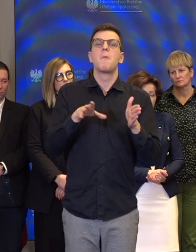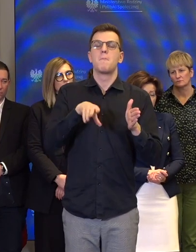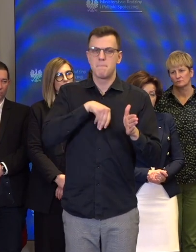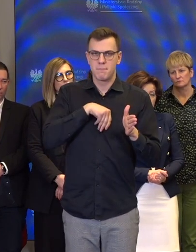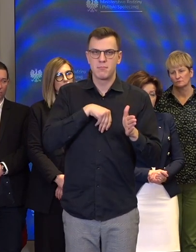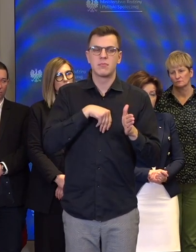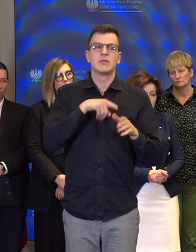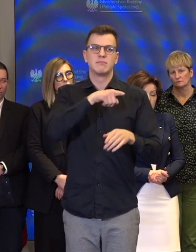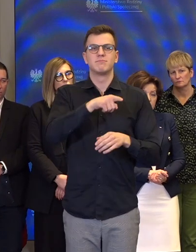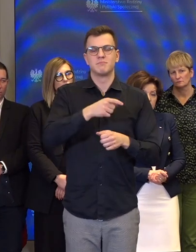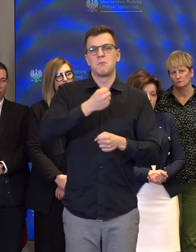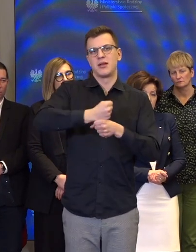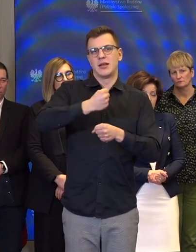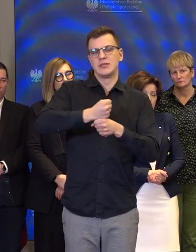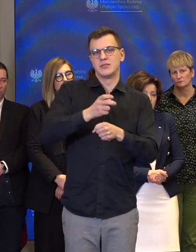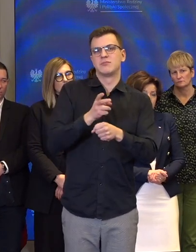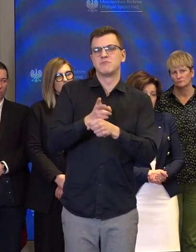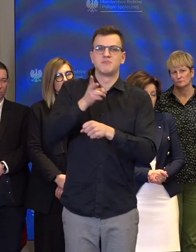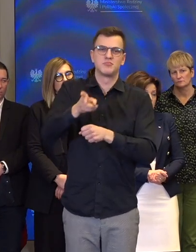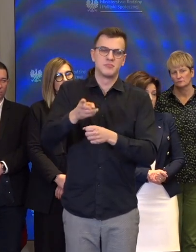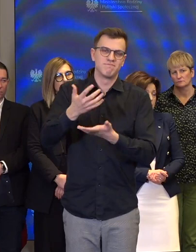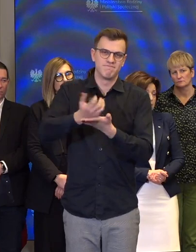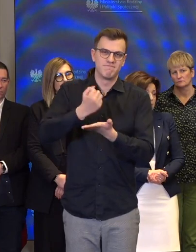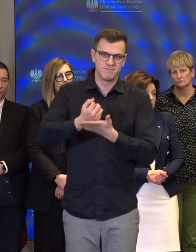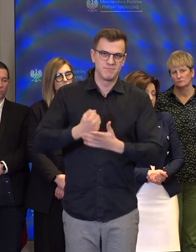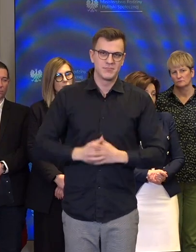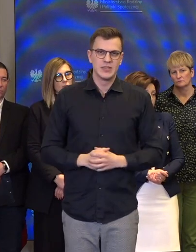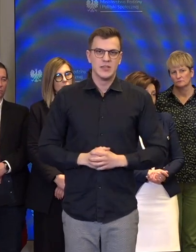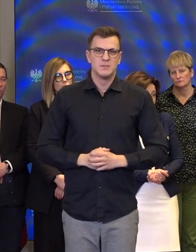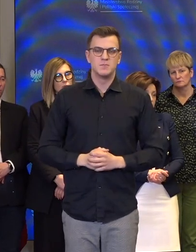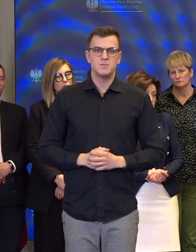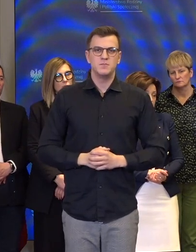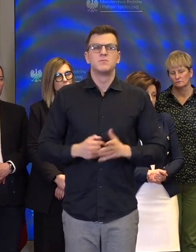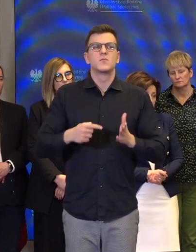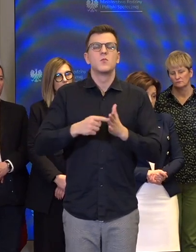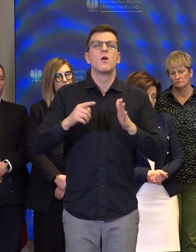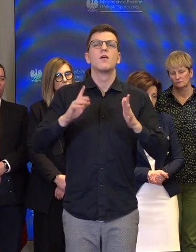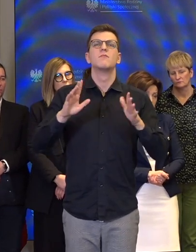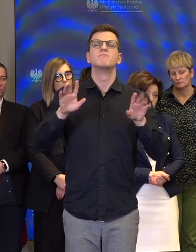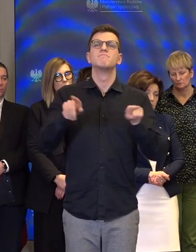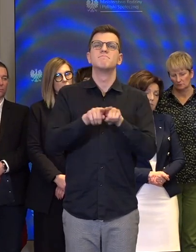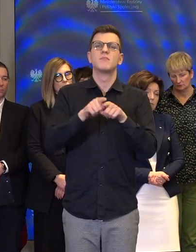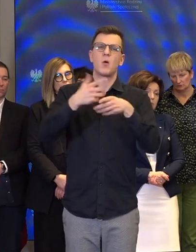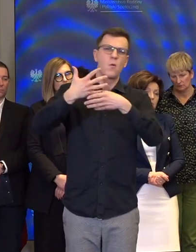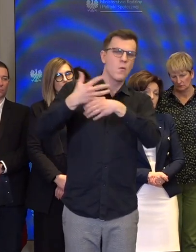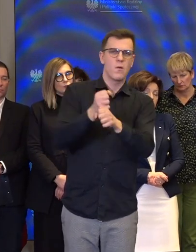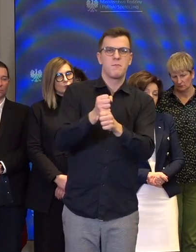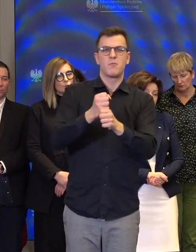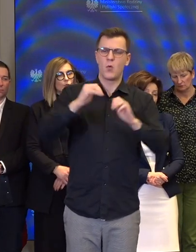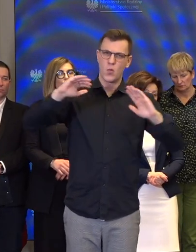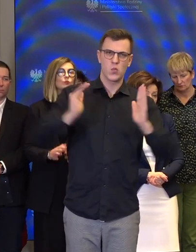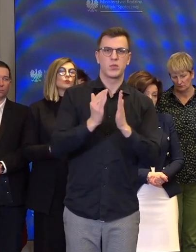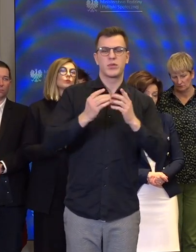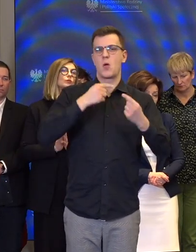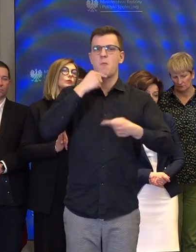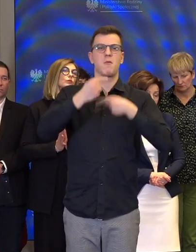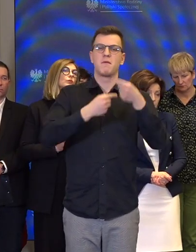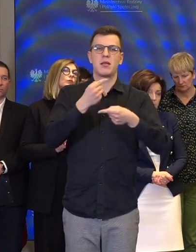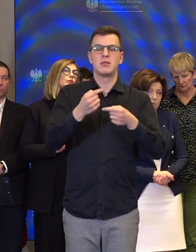podjęcia zarobkowania. To jest w najkrótszy możliwy sposób przedstawienie tego,